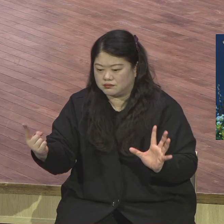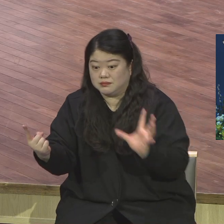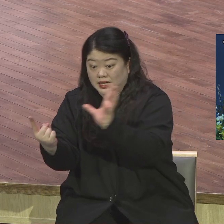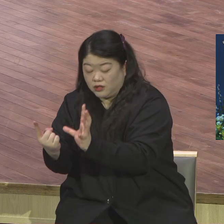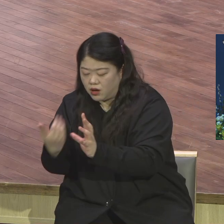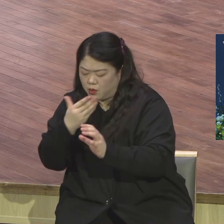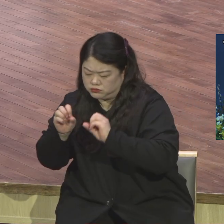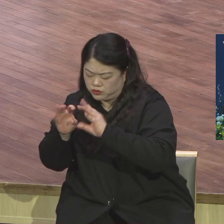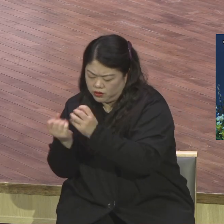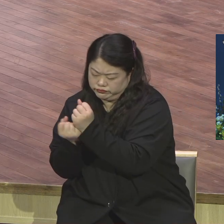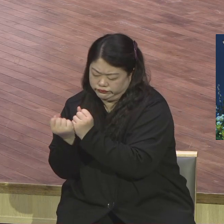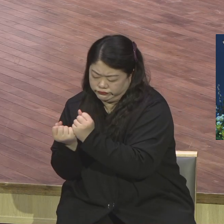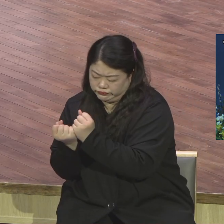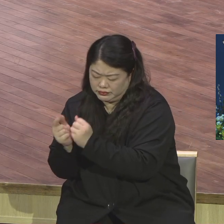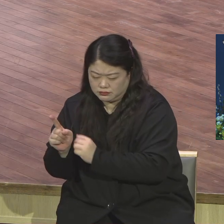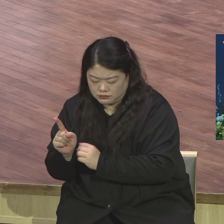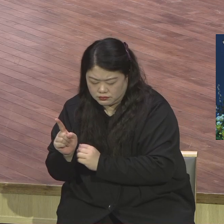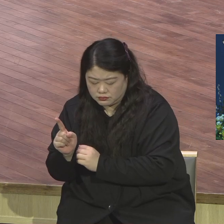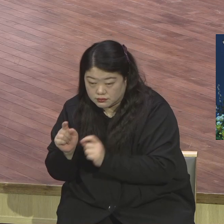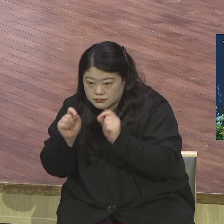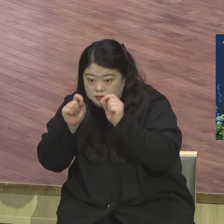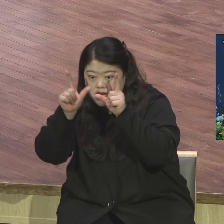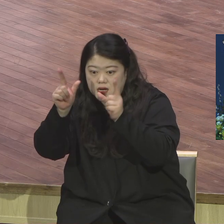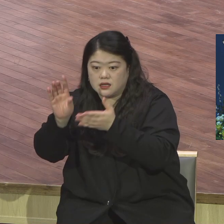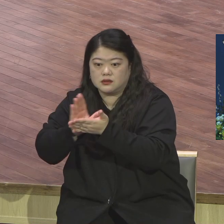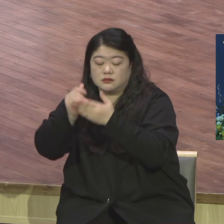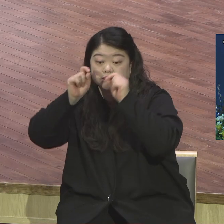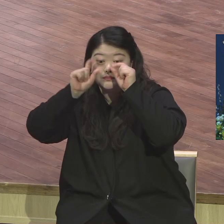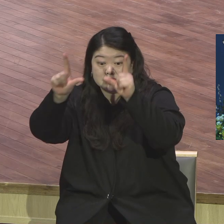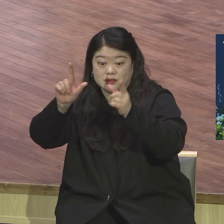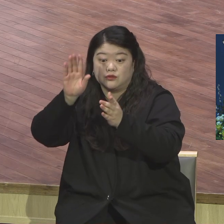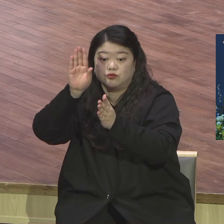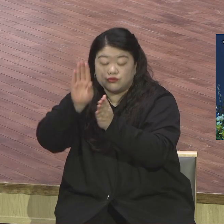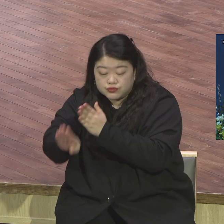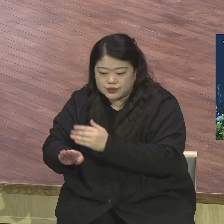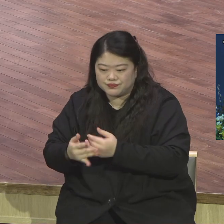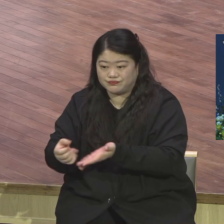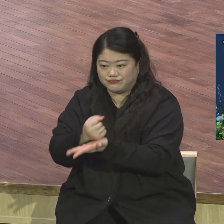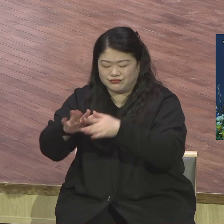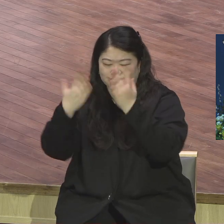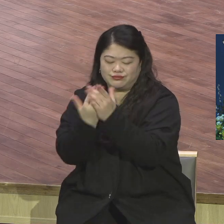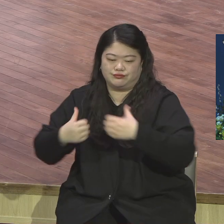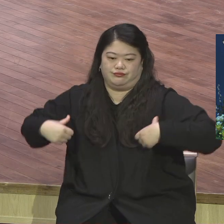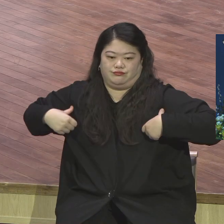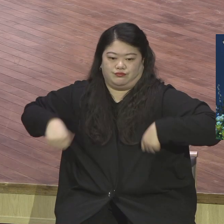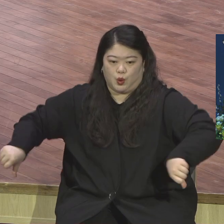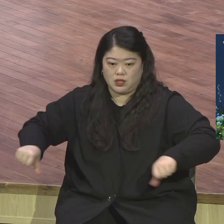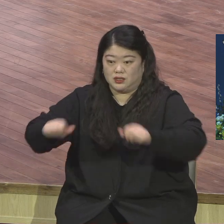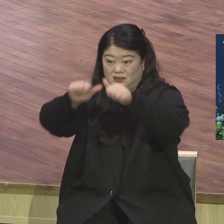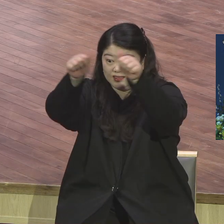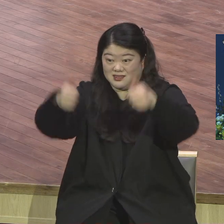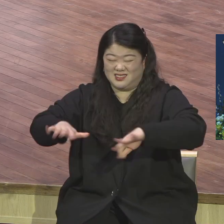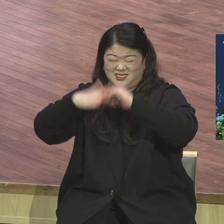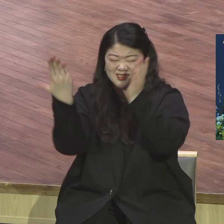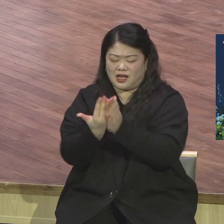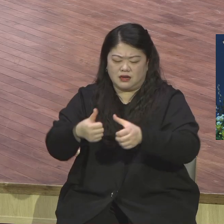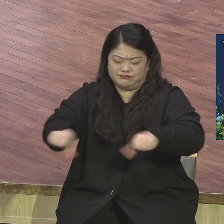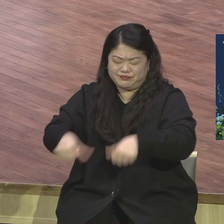여러분이 하나님 앞에 나와 예배하고 이 예배를 드리고 있다는 이게 보통 기적입니까? 우리 인격입니까? 우리 습관입니까? 우리 문화입니까?